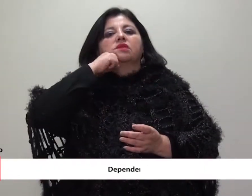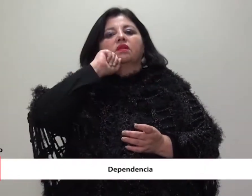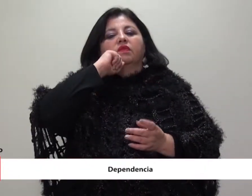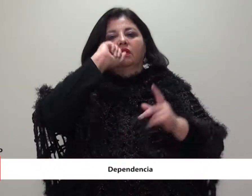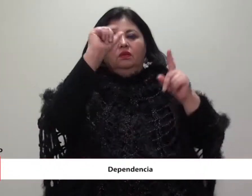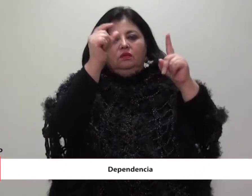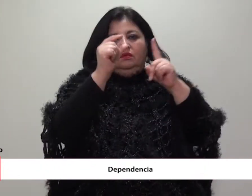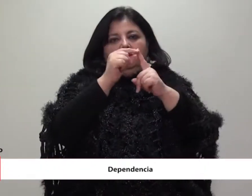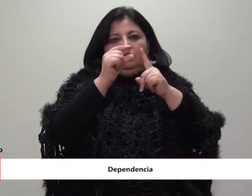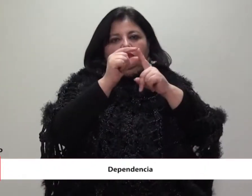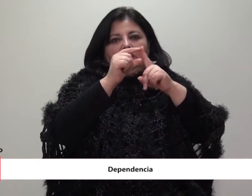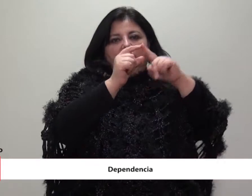Dependencia